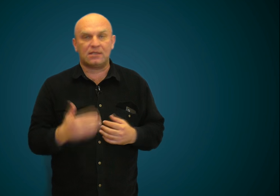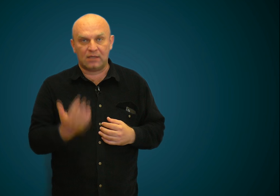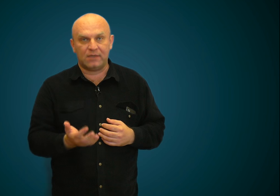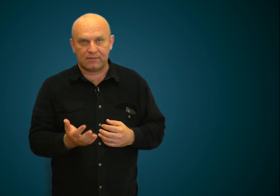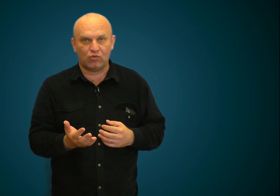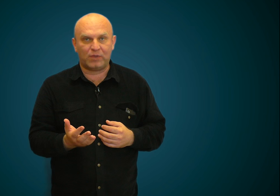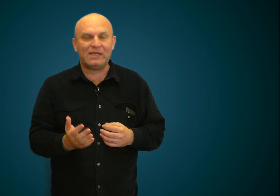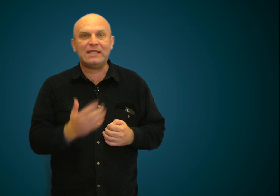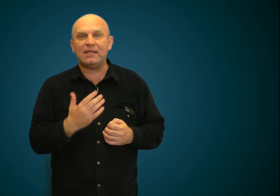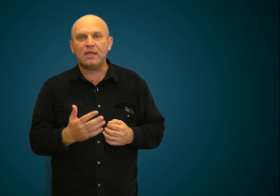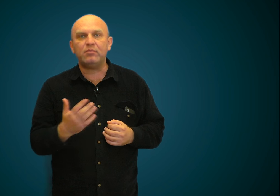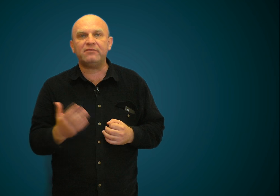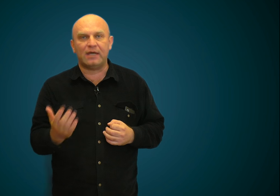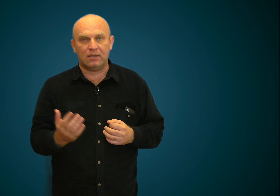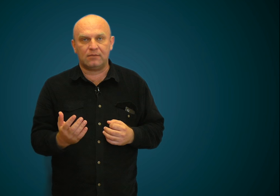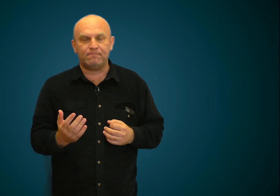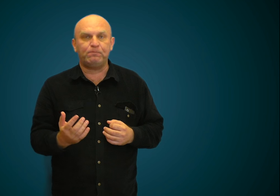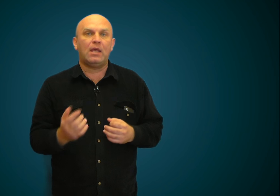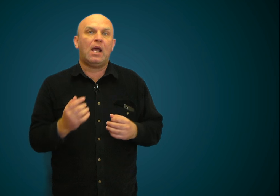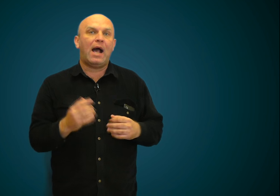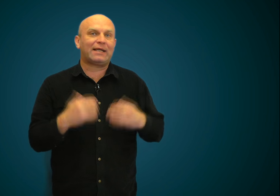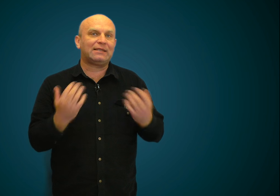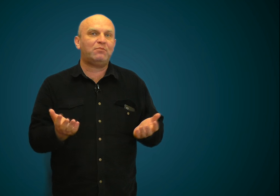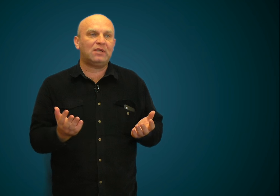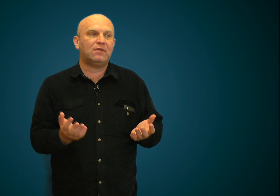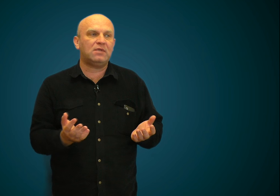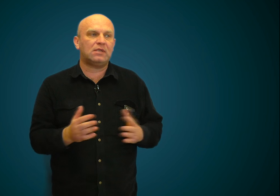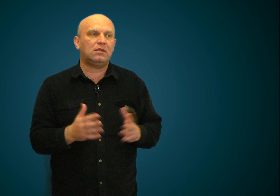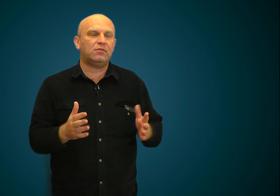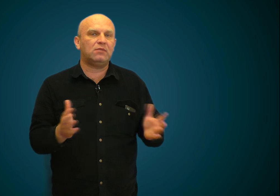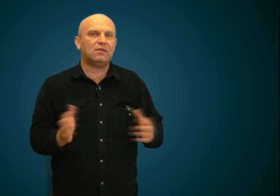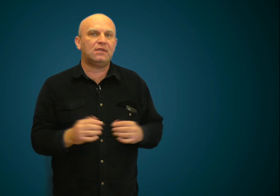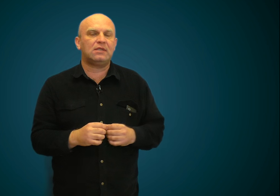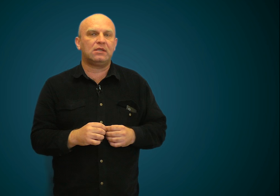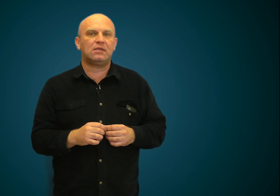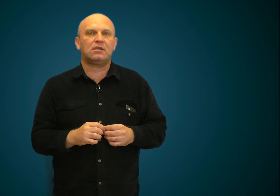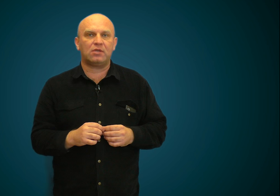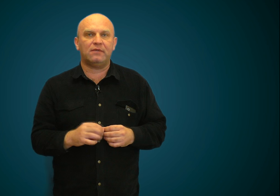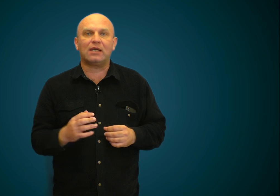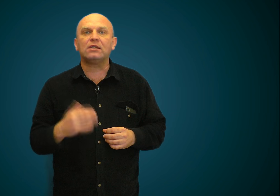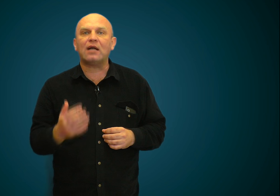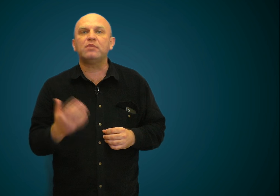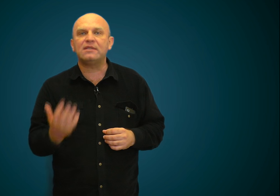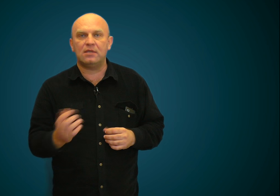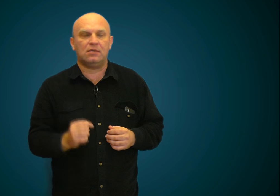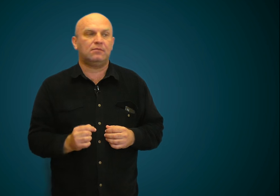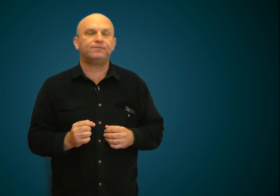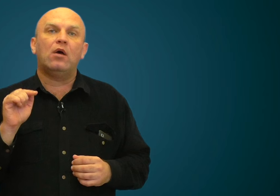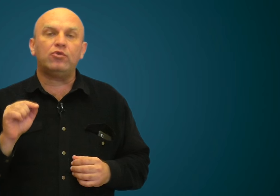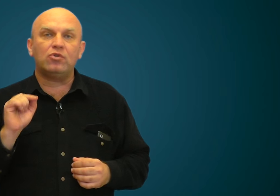и, соответственно, управления не бывает. А когда перед вами сидит, например, 200 или 300 человек? Как быть здесь? Очень